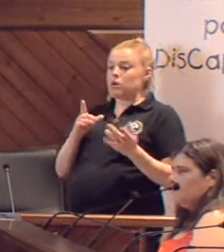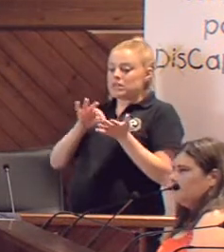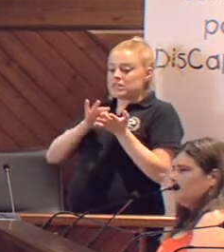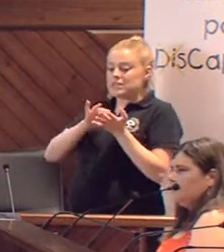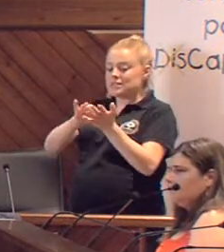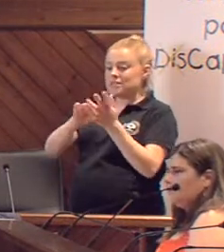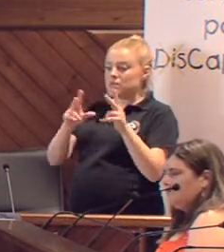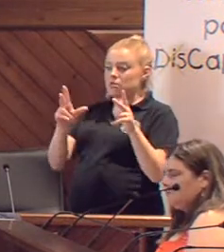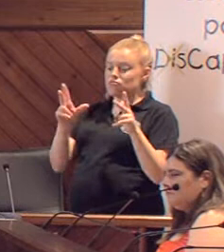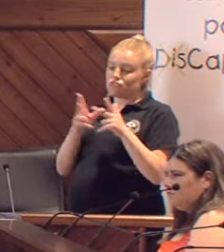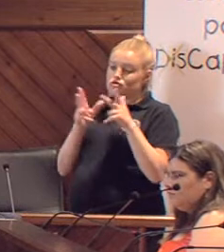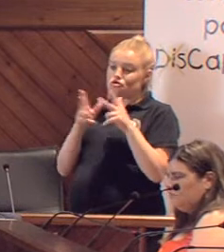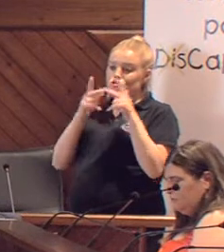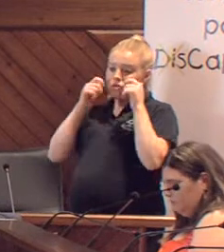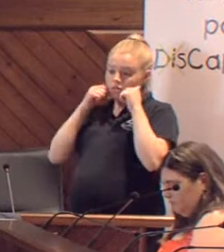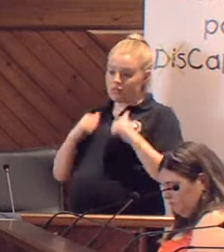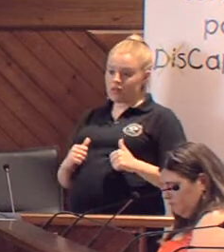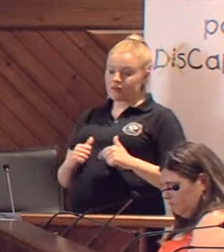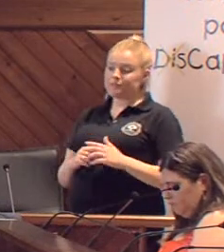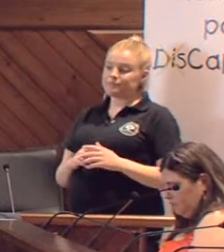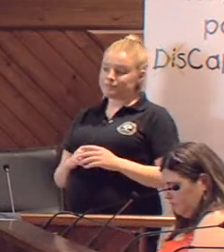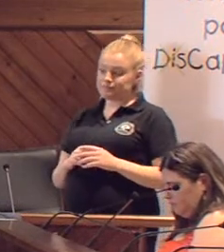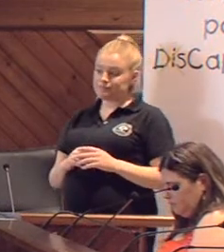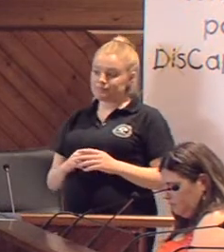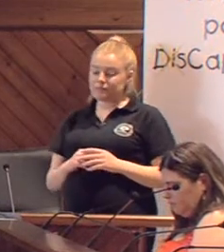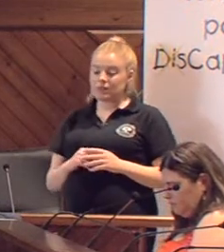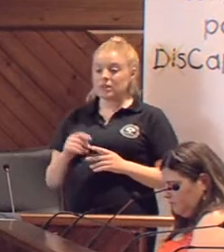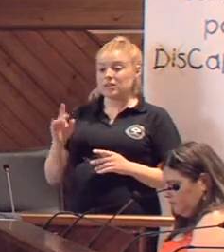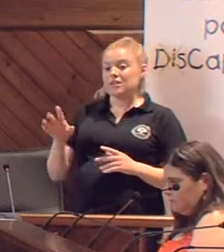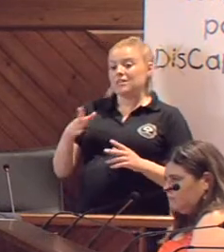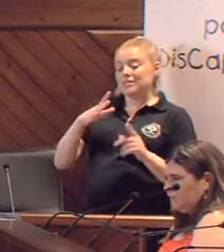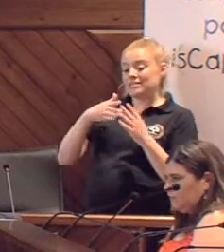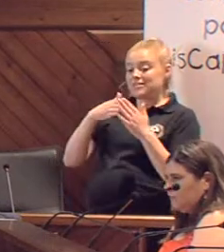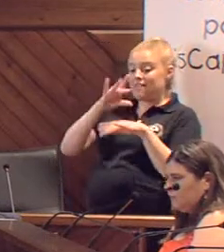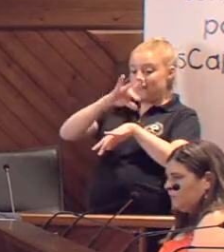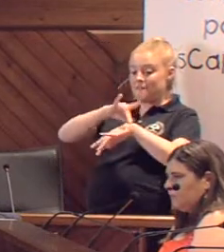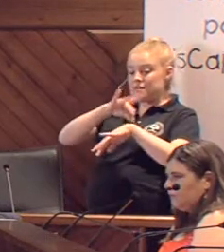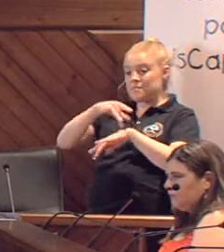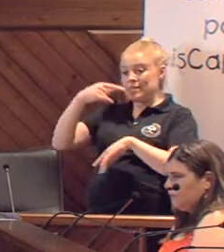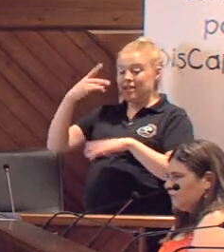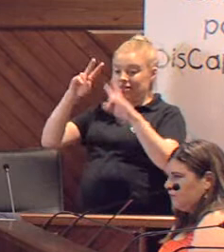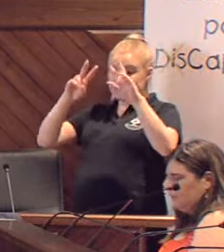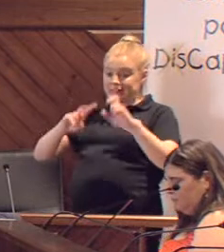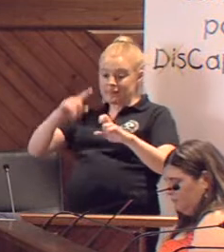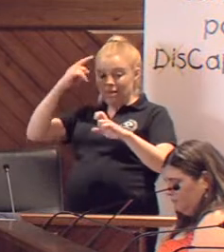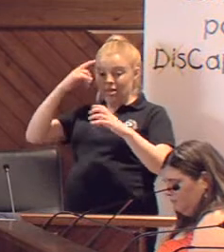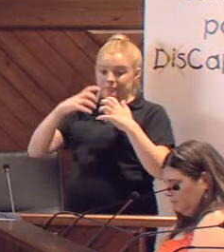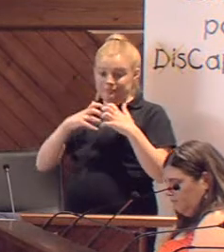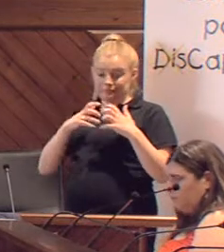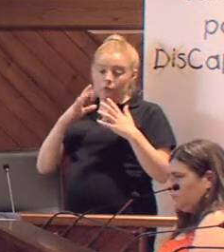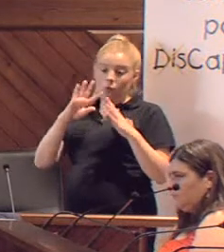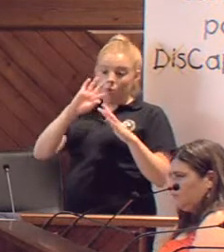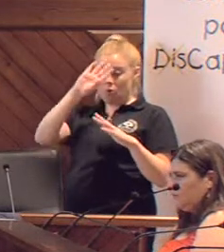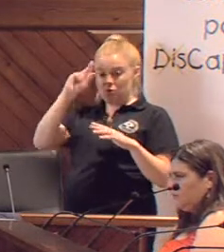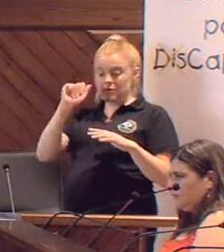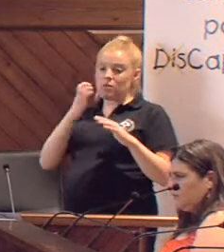servicios sociosanitarios. Que se eliminen los estigmas en torno a las enfermedades neurodegenerativas, como la que estamos